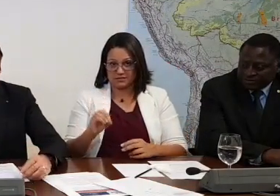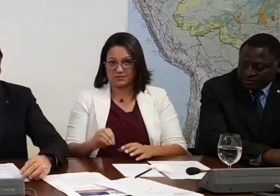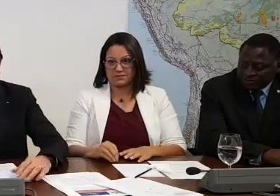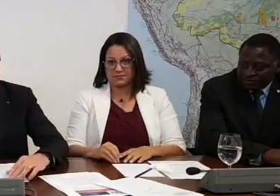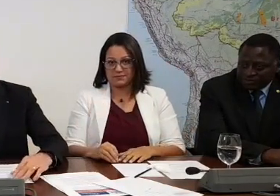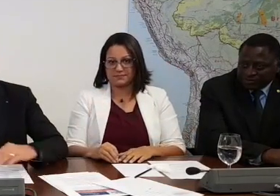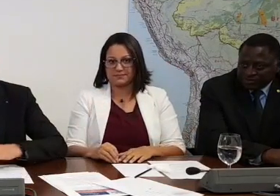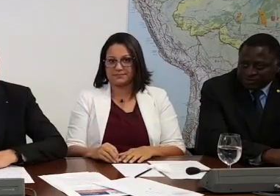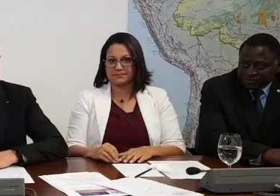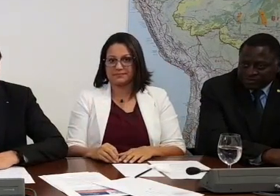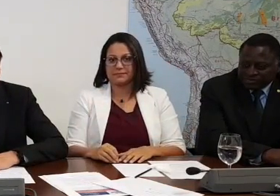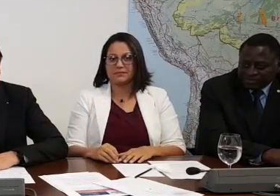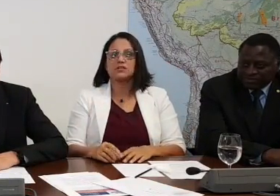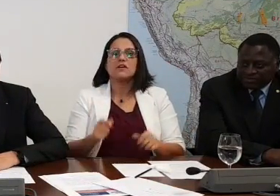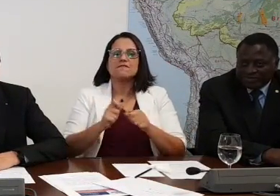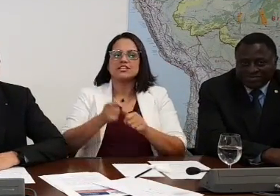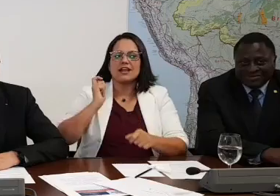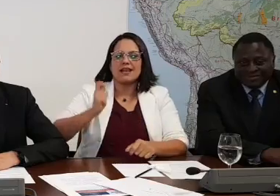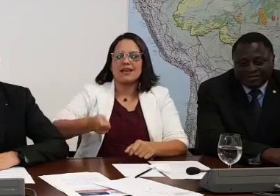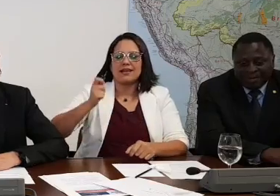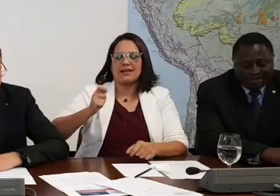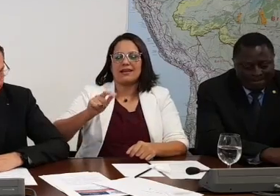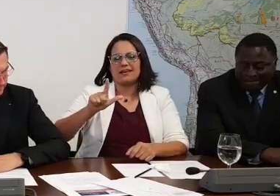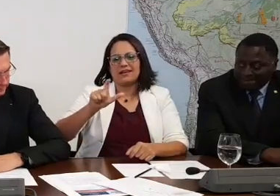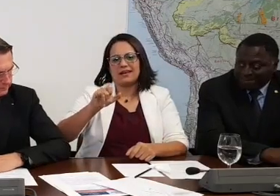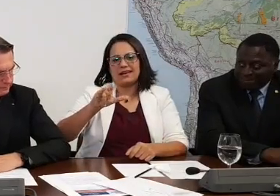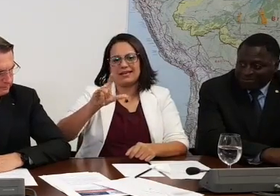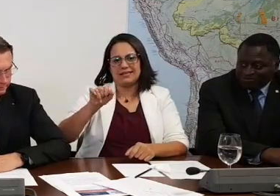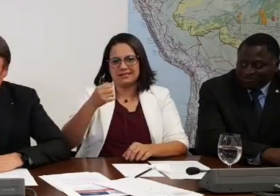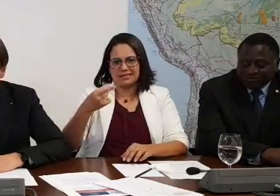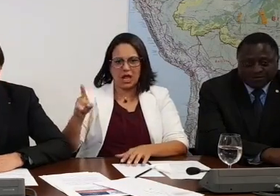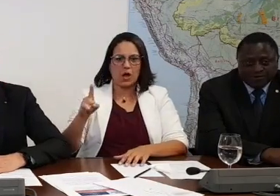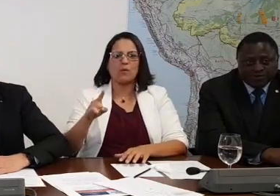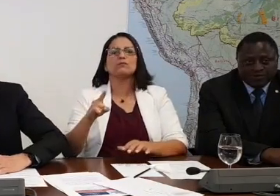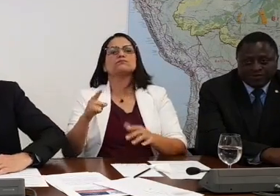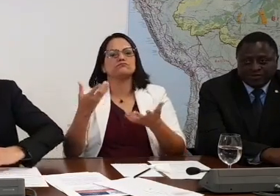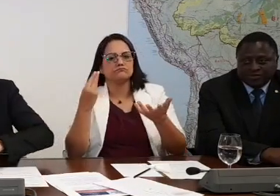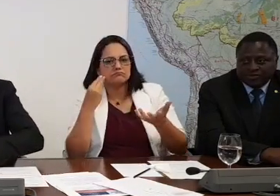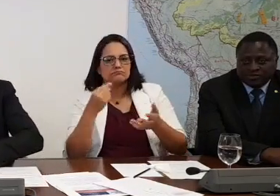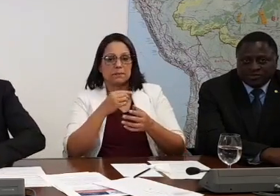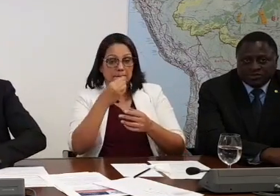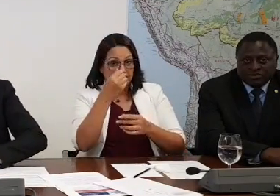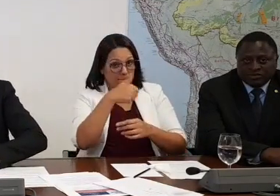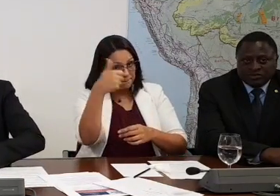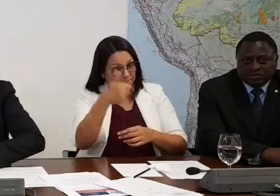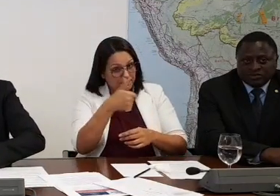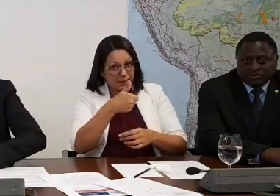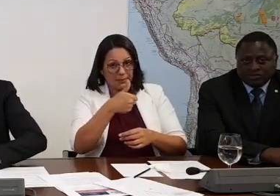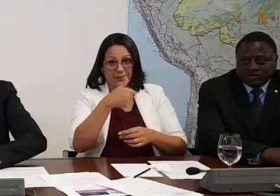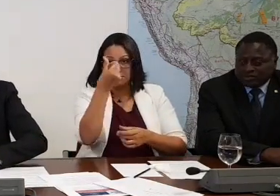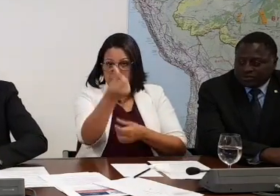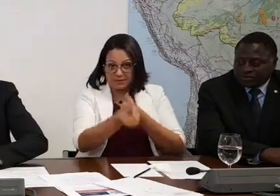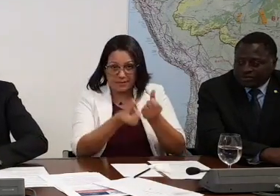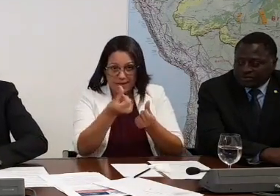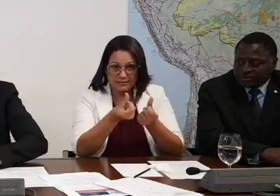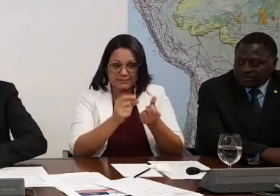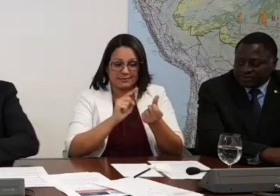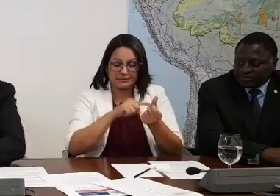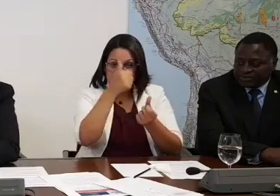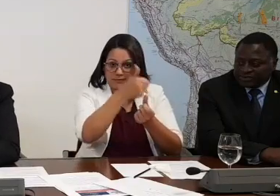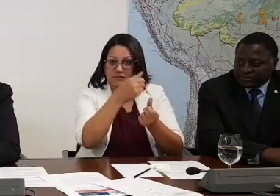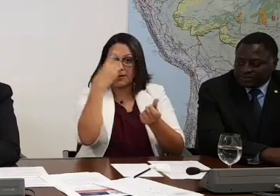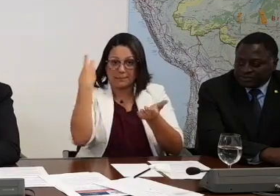Nós fizemos aí os leilões de concessão, foram 23 no primeiro semestre, tem mais três